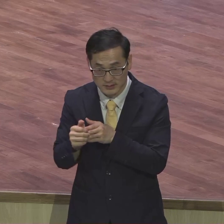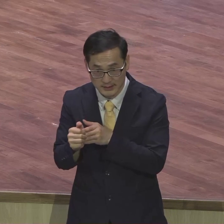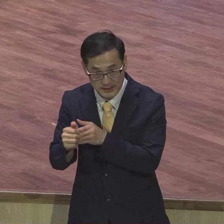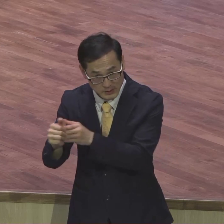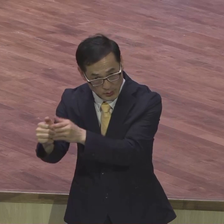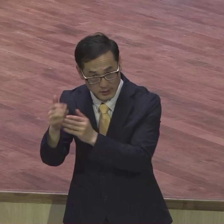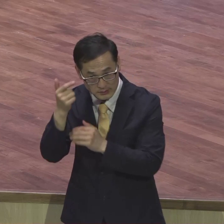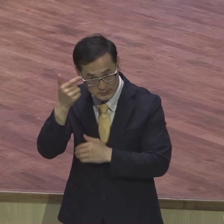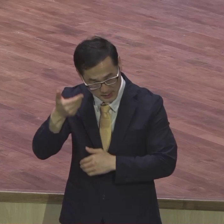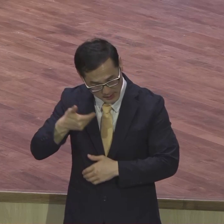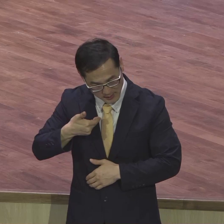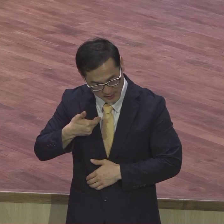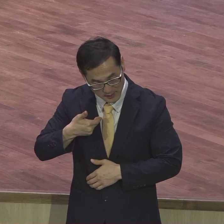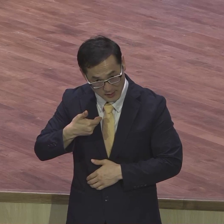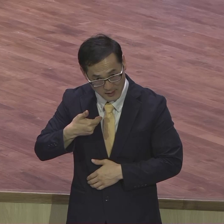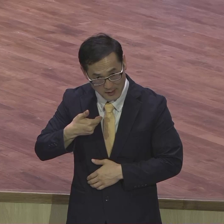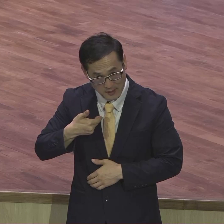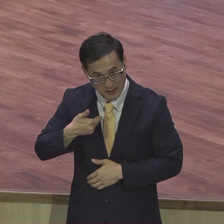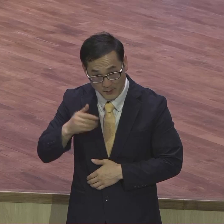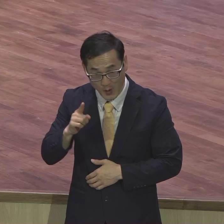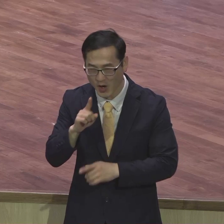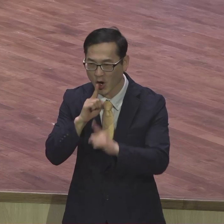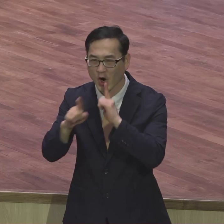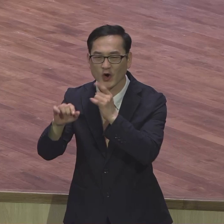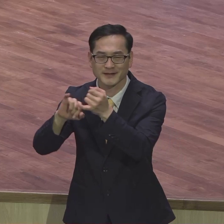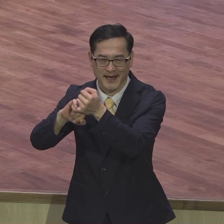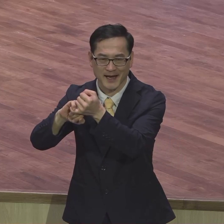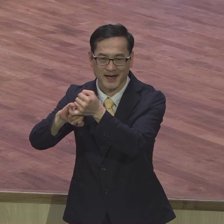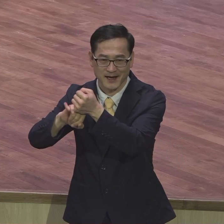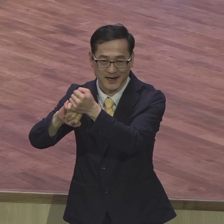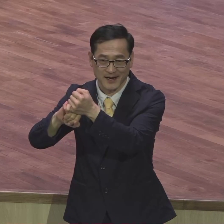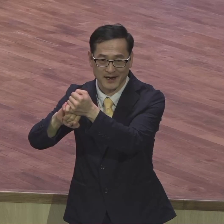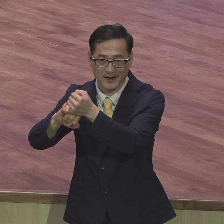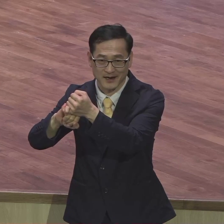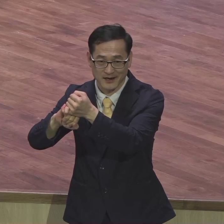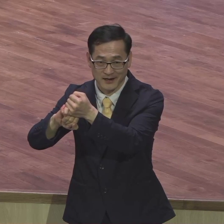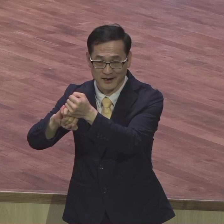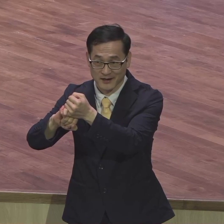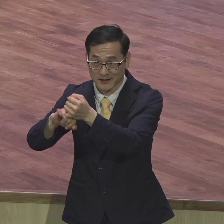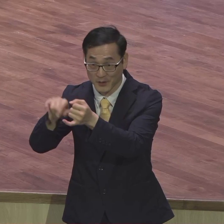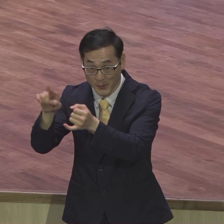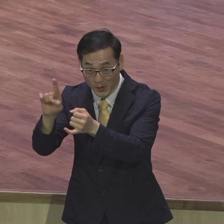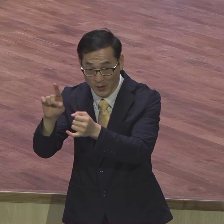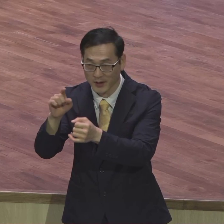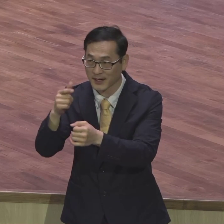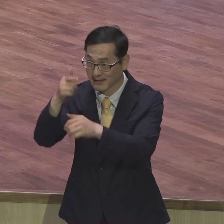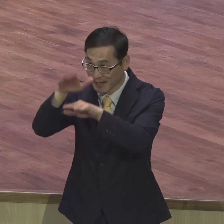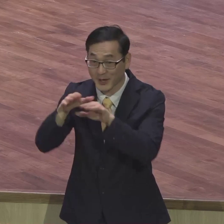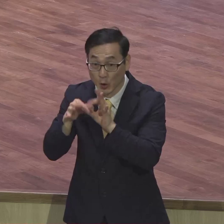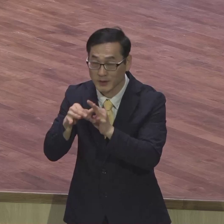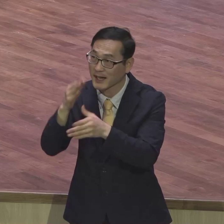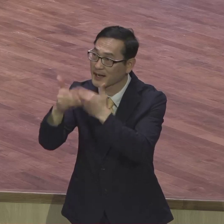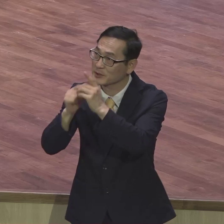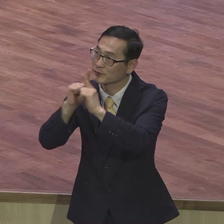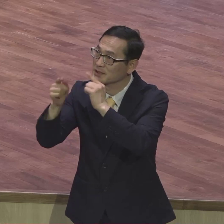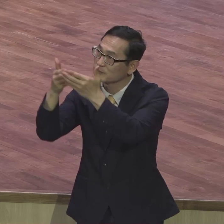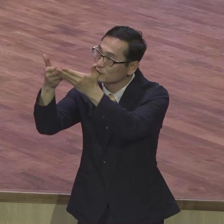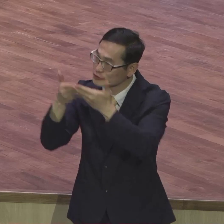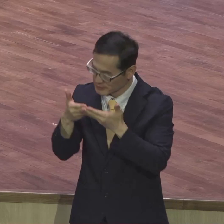다시 말하면 예배에서 주시는 하나님의 말씀을 잡고 이 말씀을